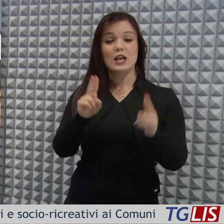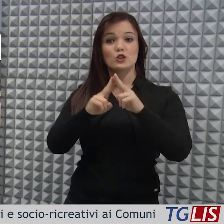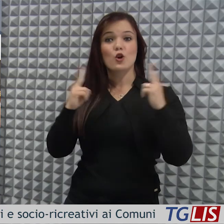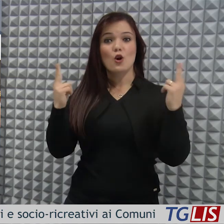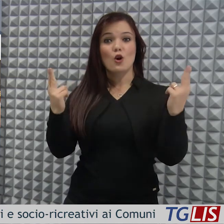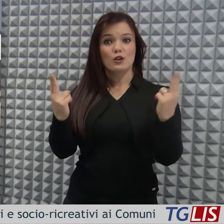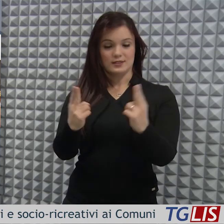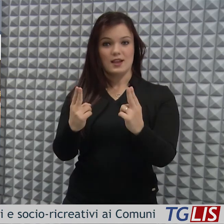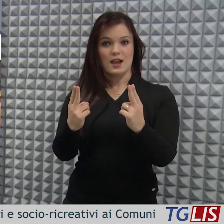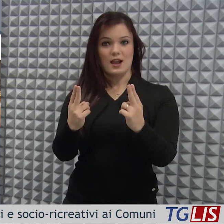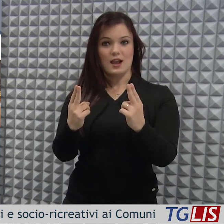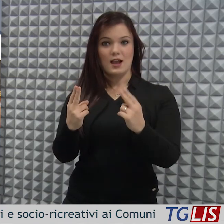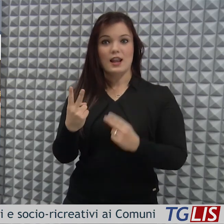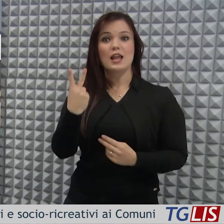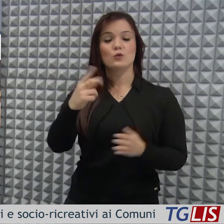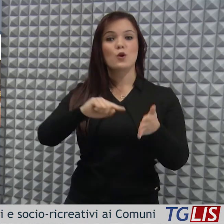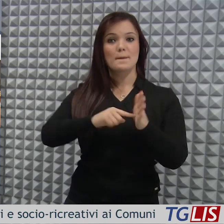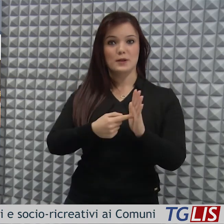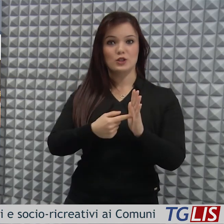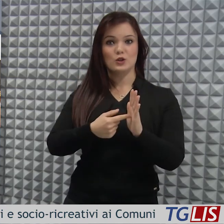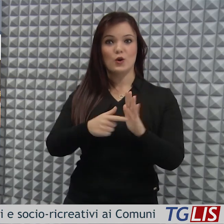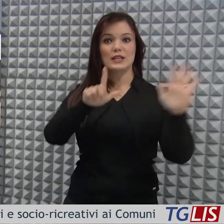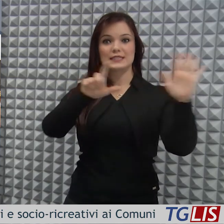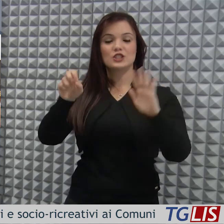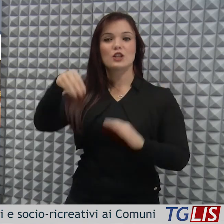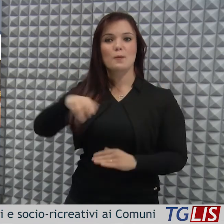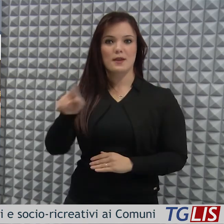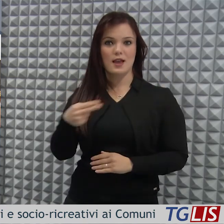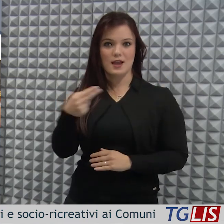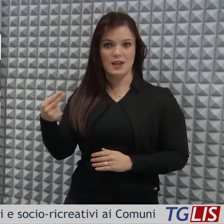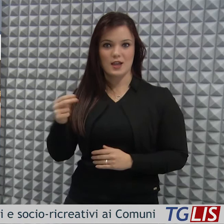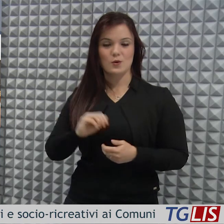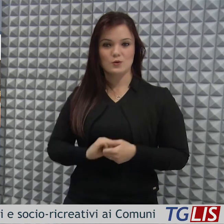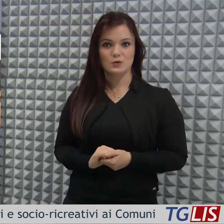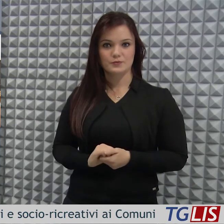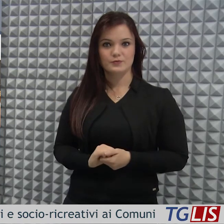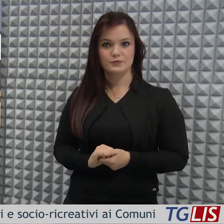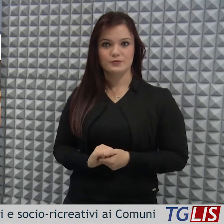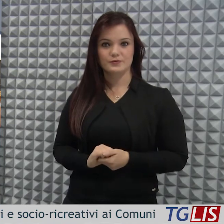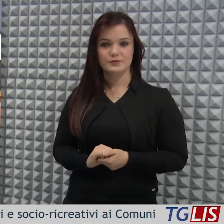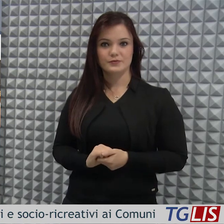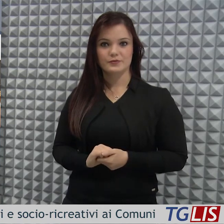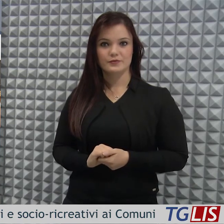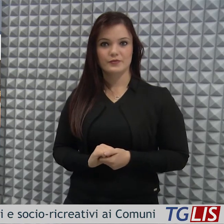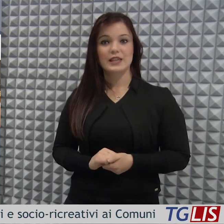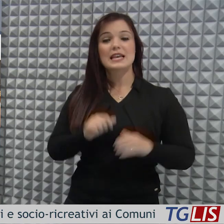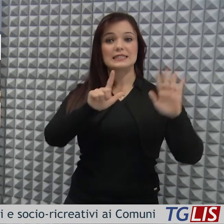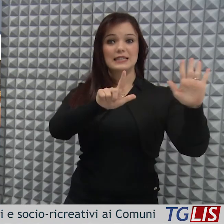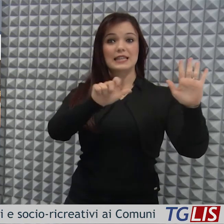per un importo complessivo di 2,7 milioni di euro, di cui il